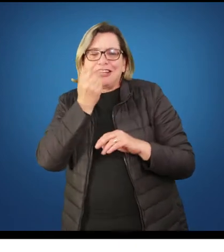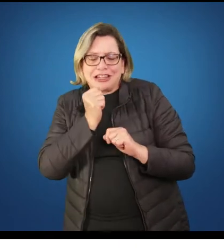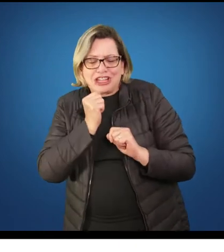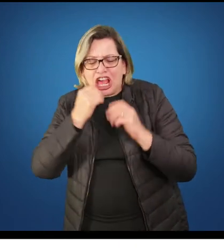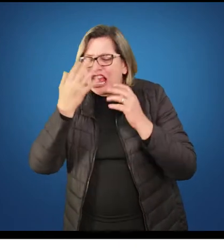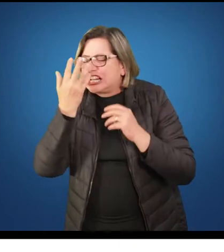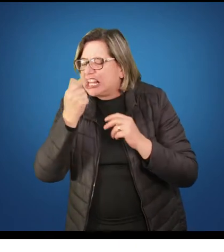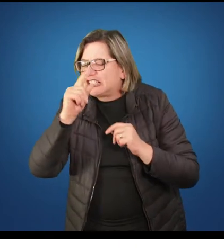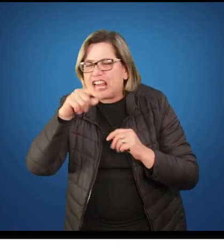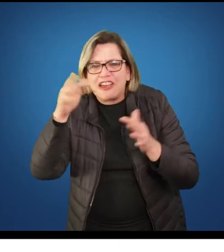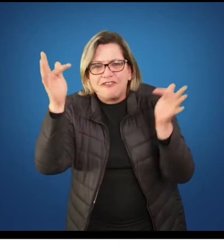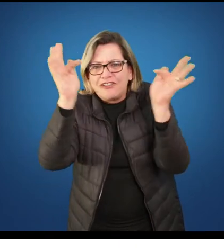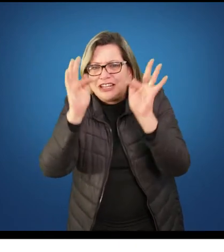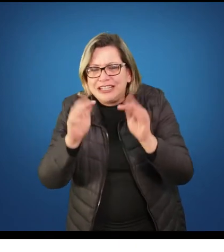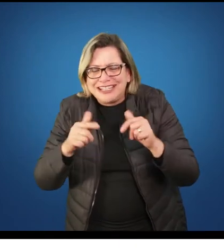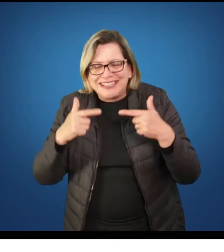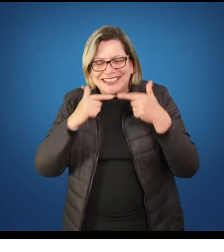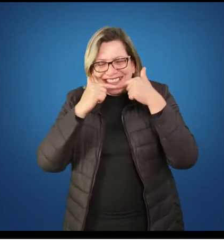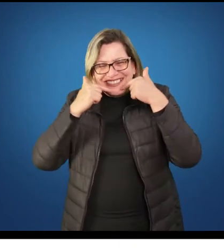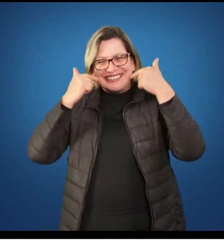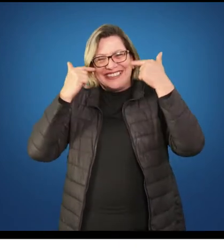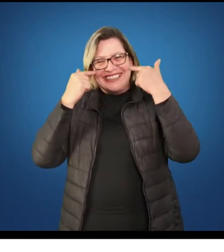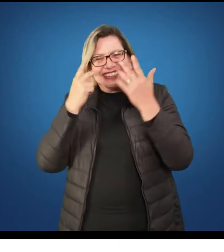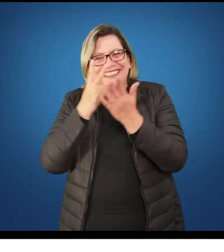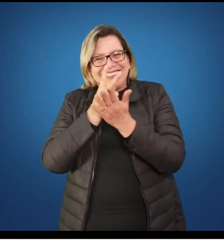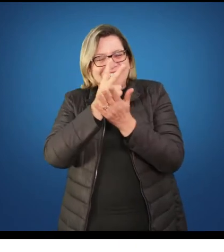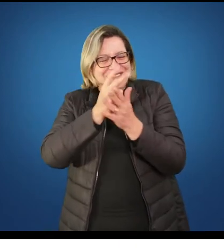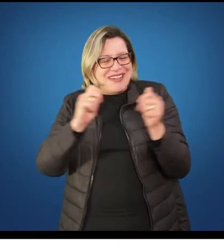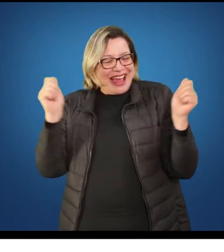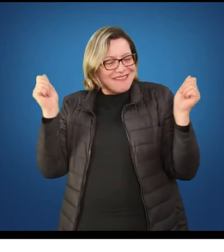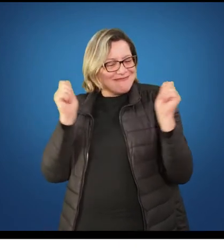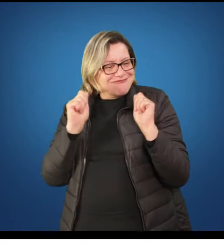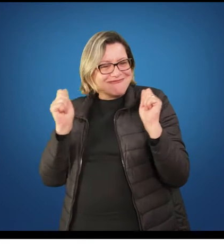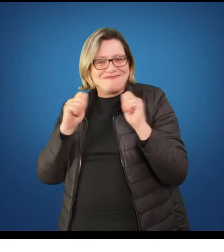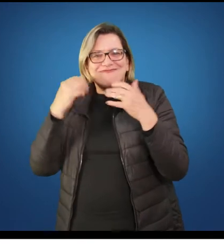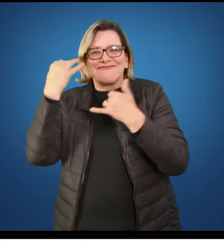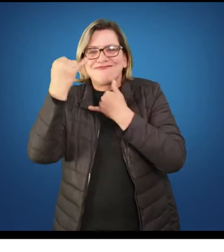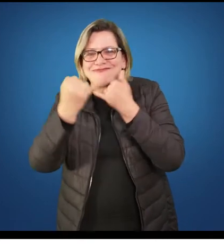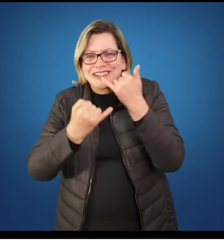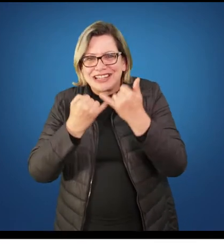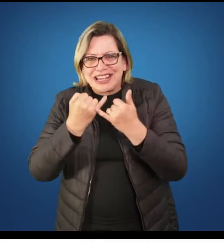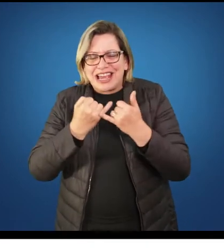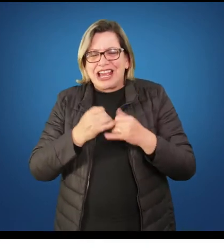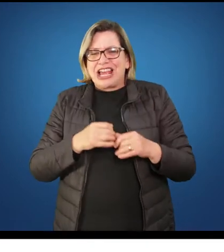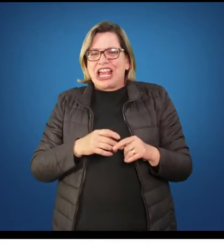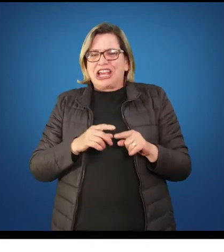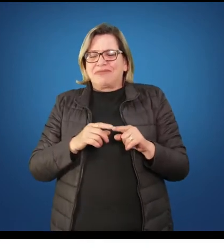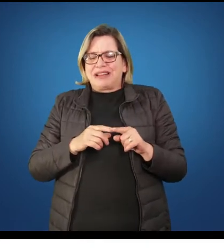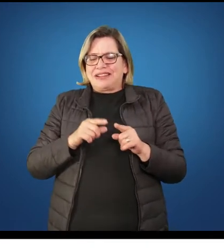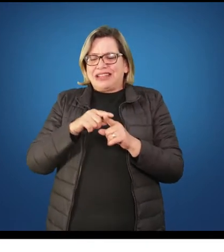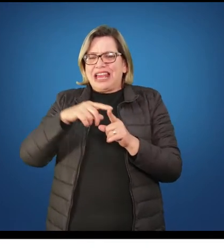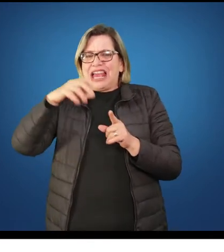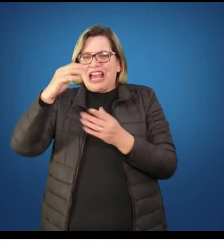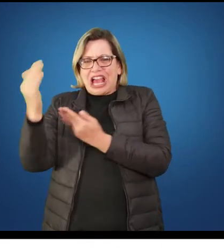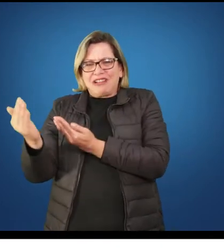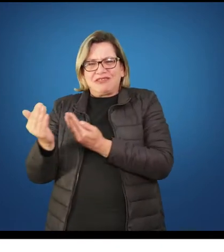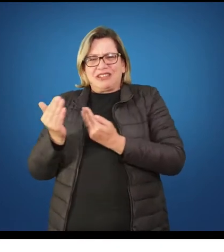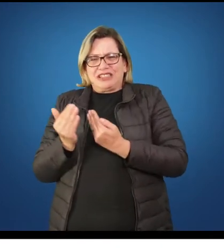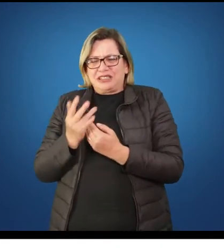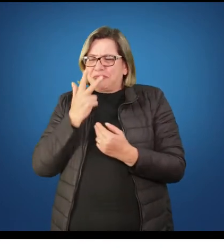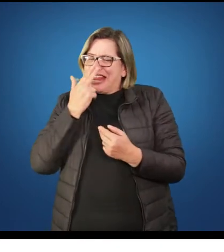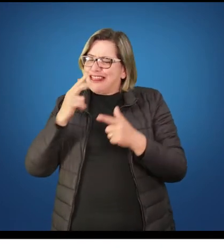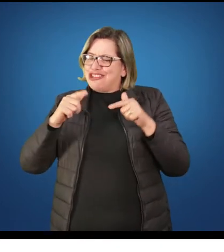Lembrando da premissa, assim como a criança, todo mundo vai ser um dia tratado ou categorizado